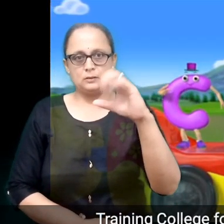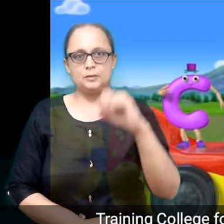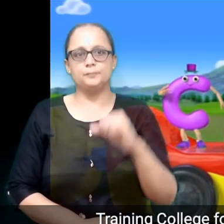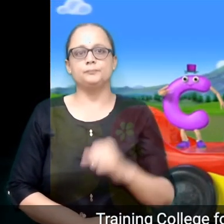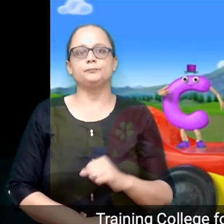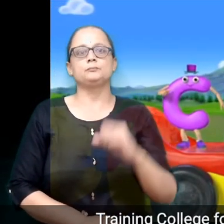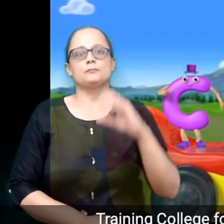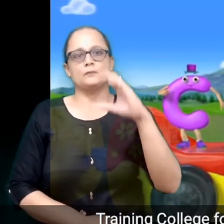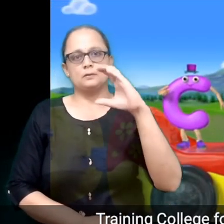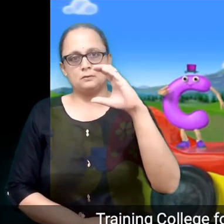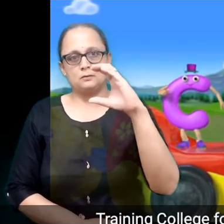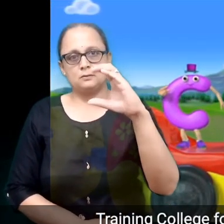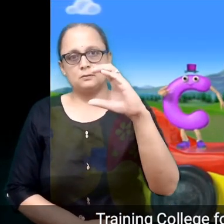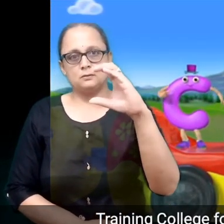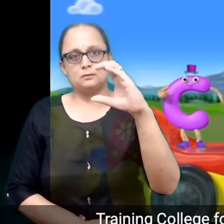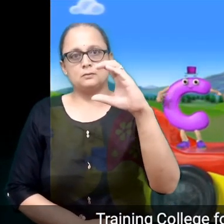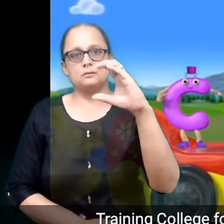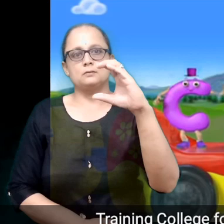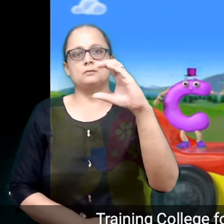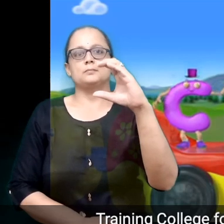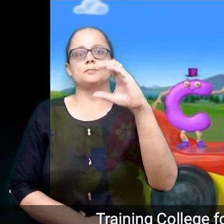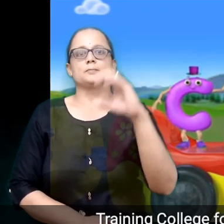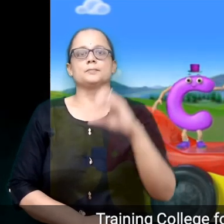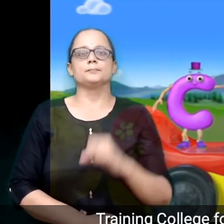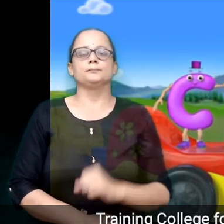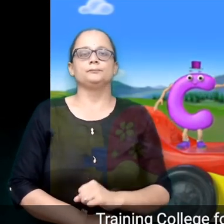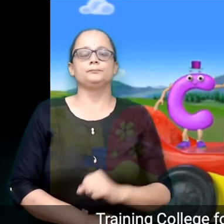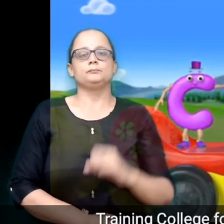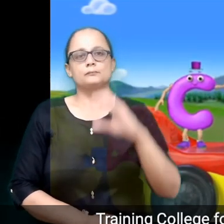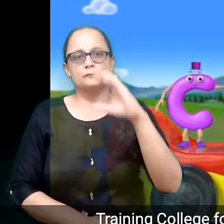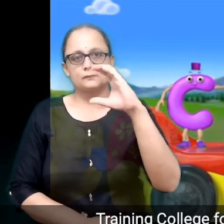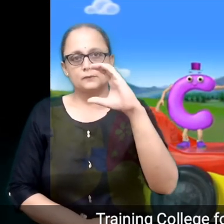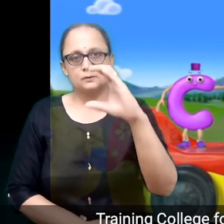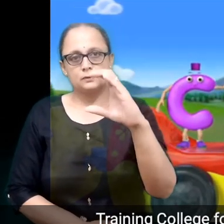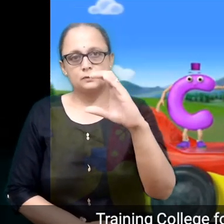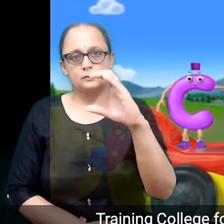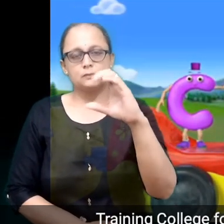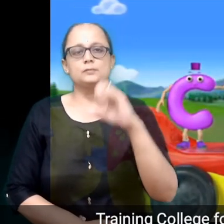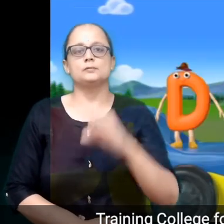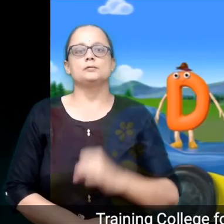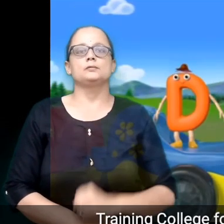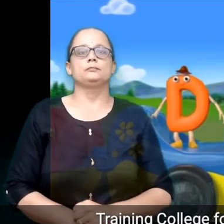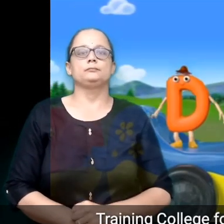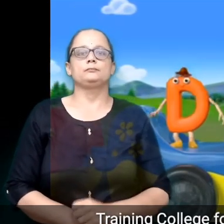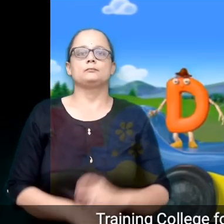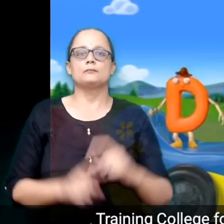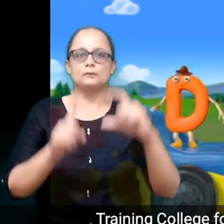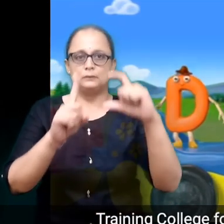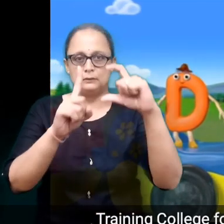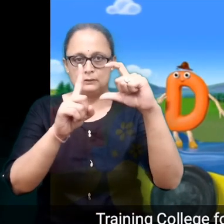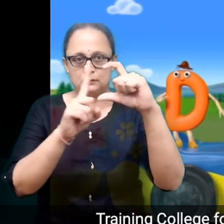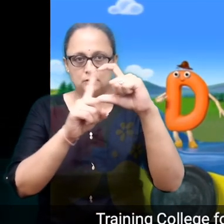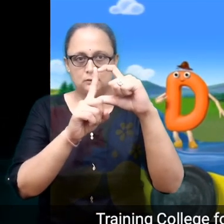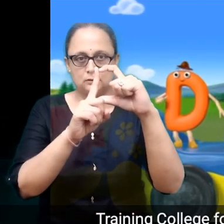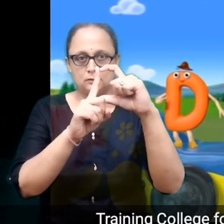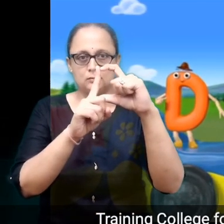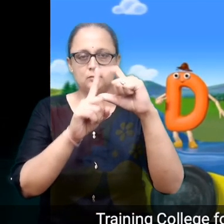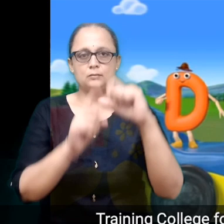सी, सी, सी C, D,